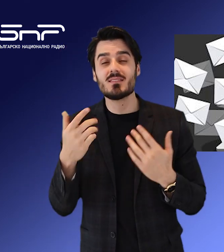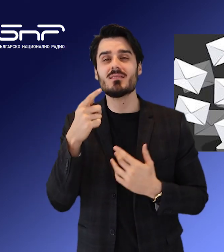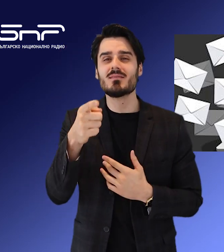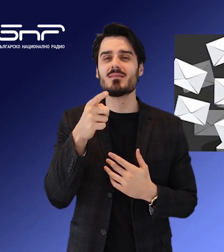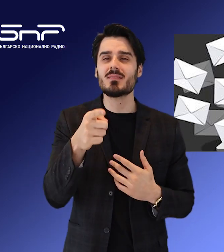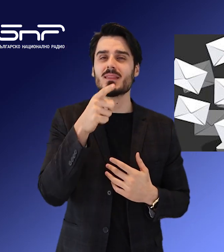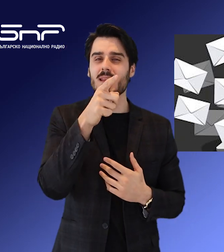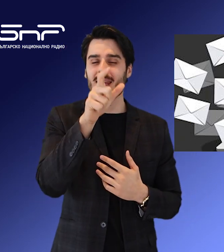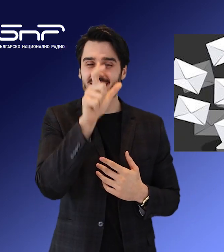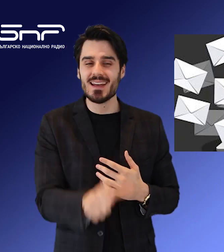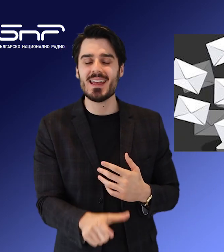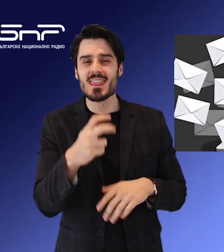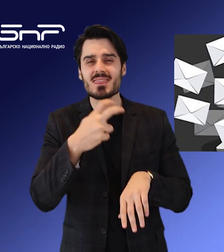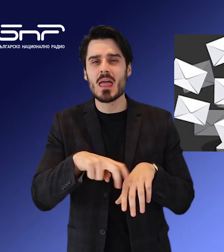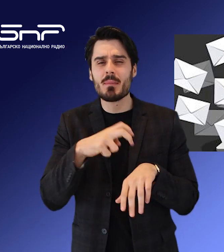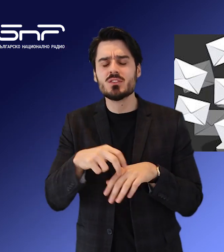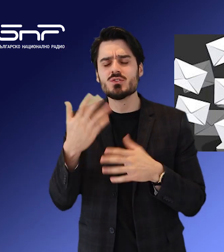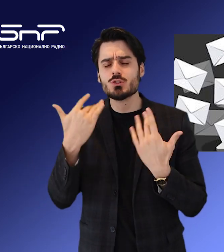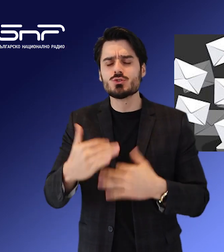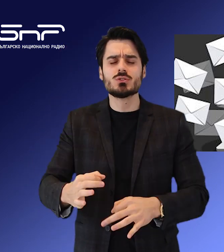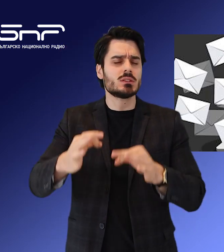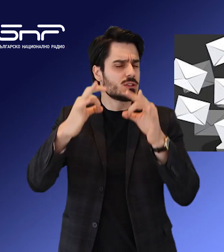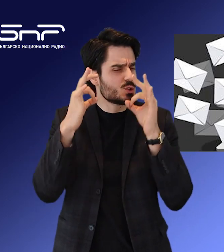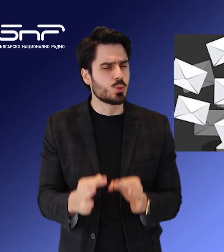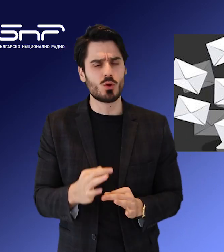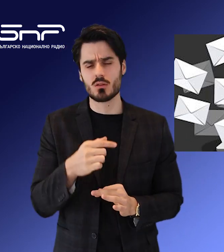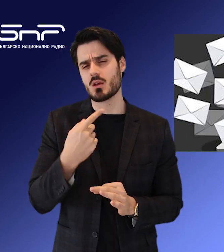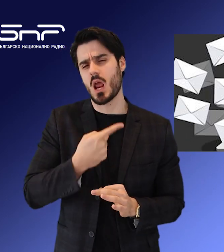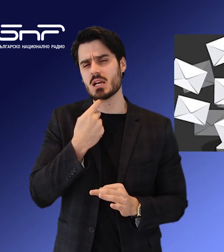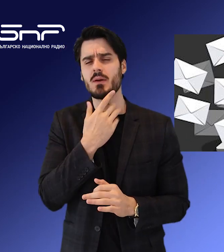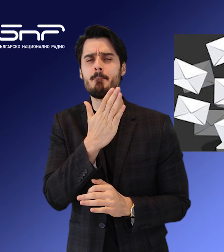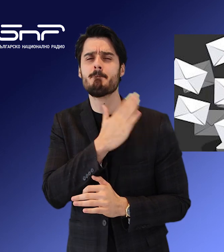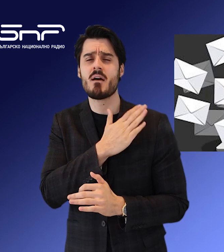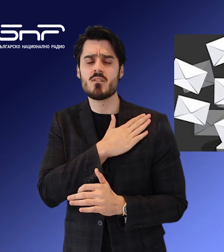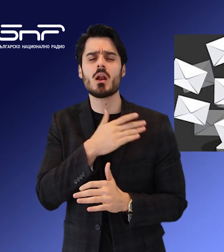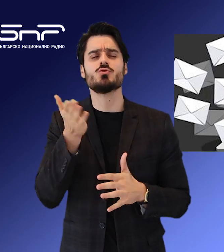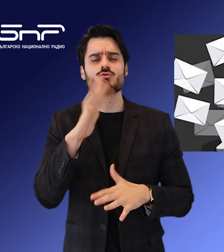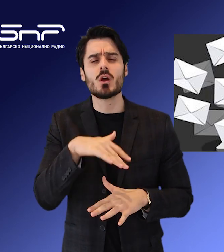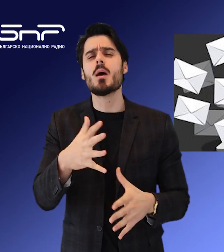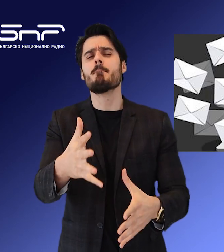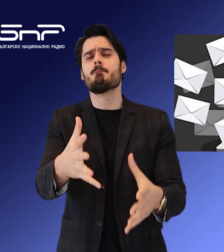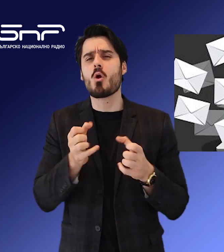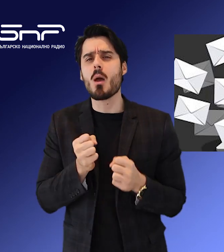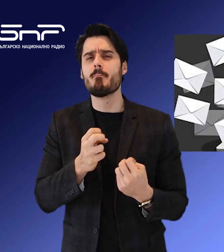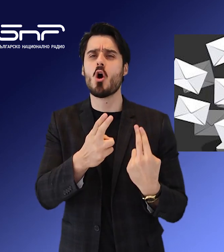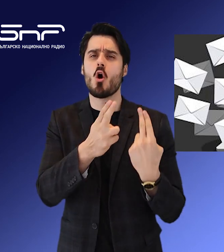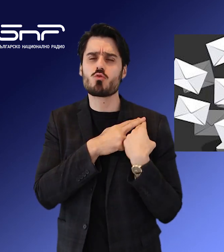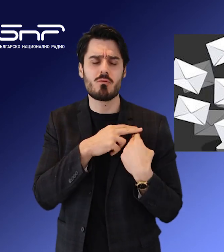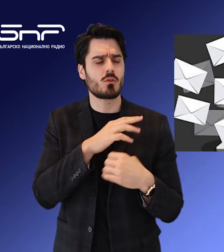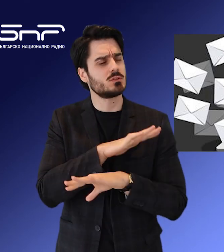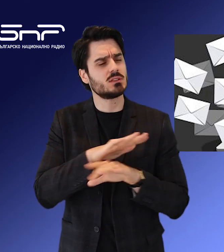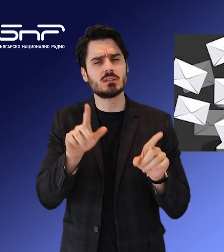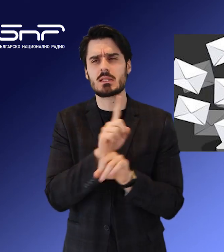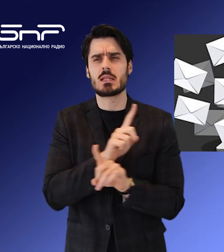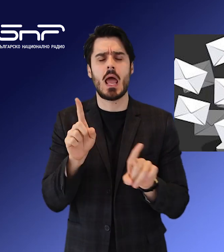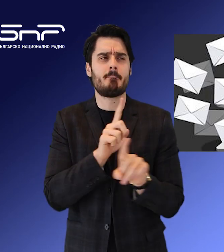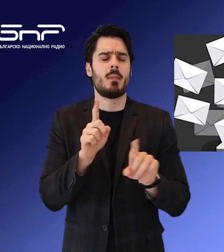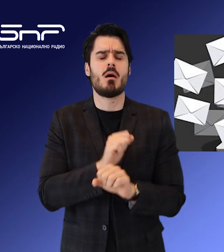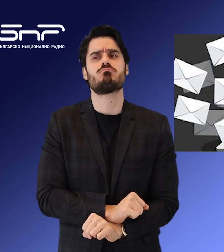Вице-премиерът Демерджиев беше много категоричен за това, че МЕВР и службите поемат с тялата отговорността за това да преценяват,